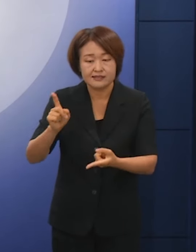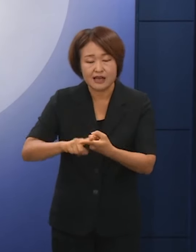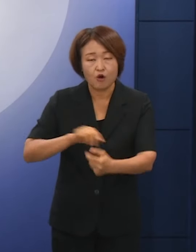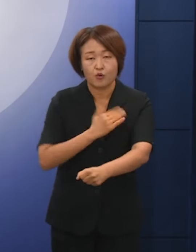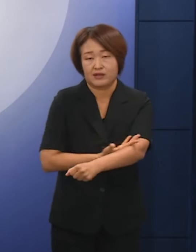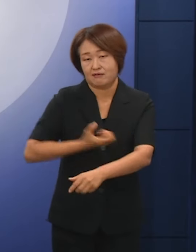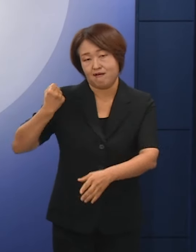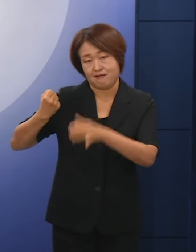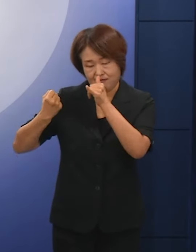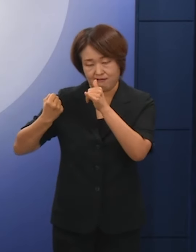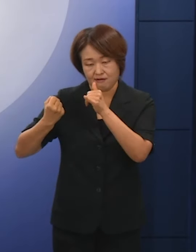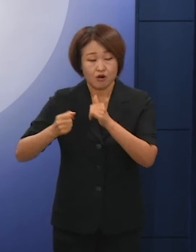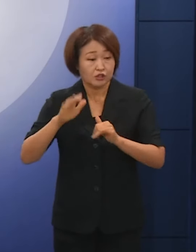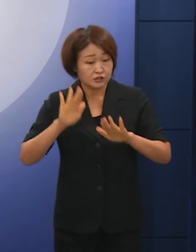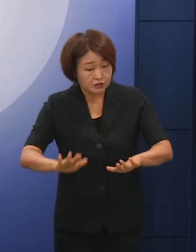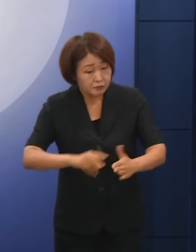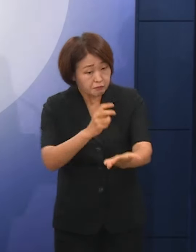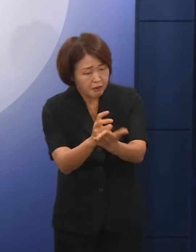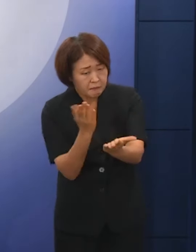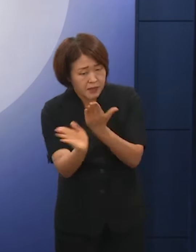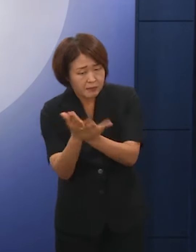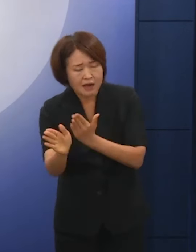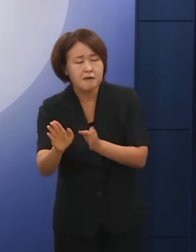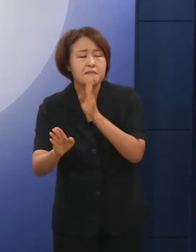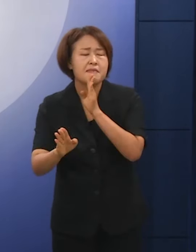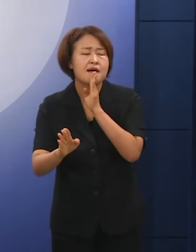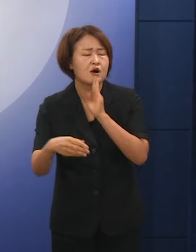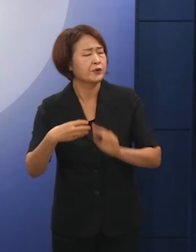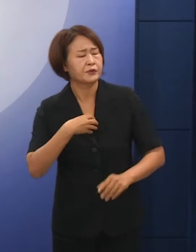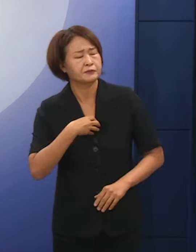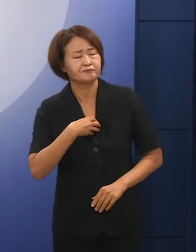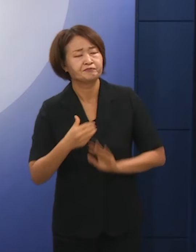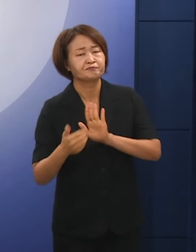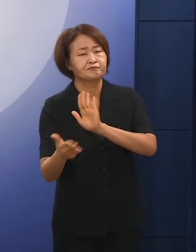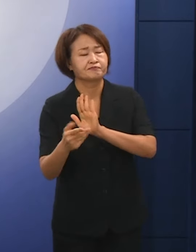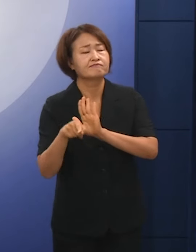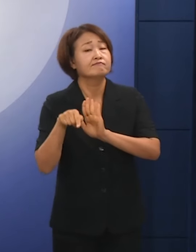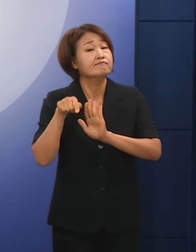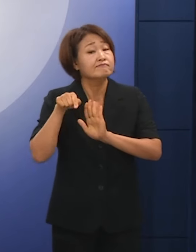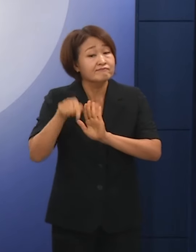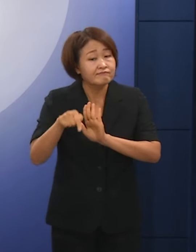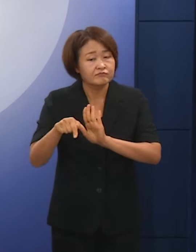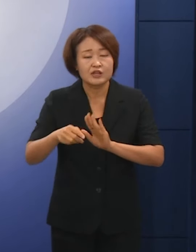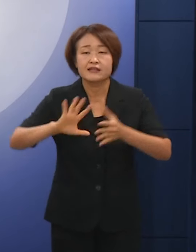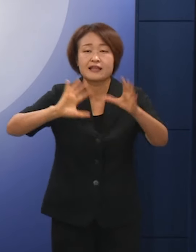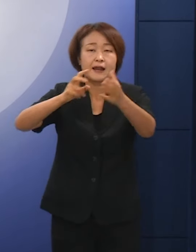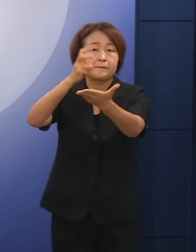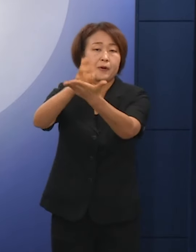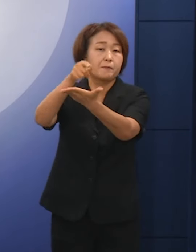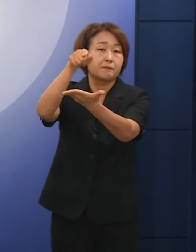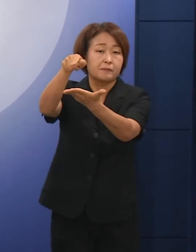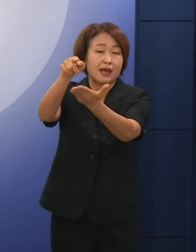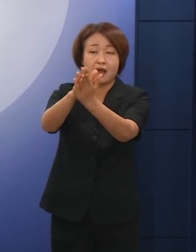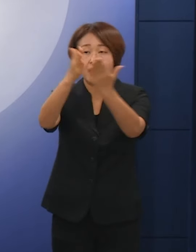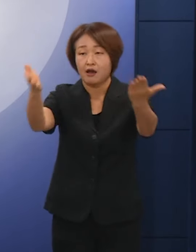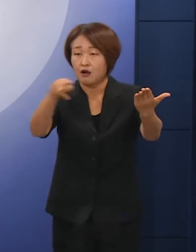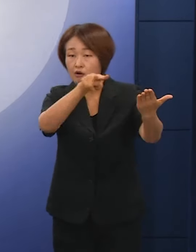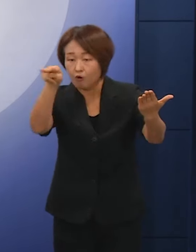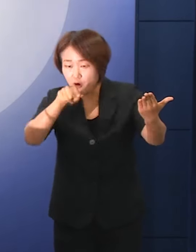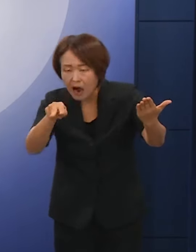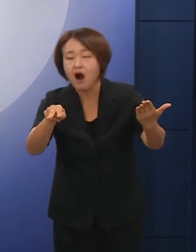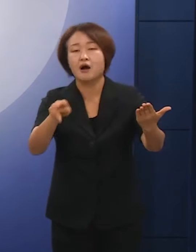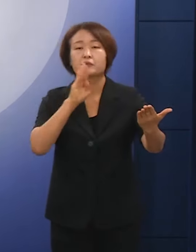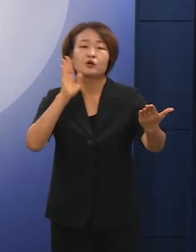통해 위헌적 법률을 방지할 의무가 있다는 점에서 제의 요구권은 헌법상 대통령의 권한인